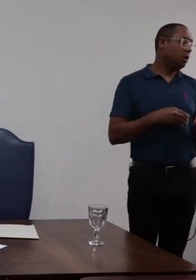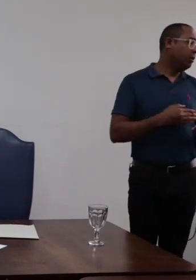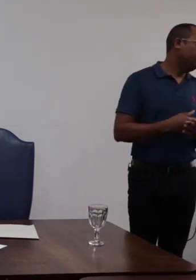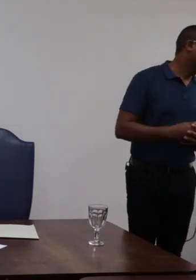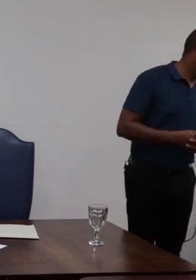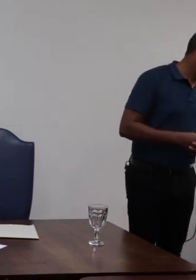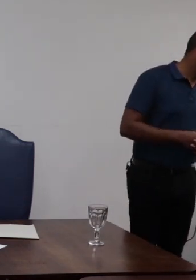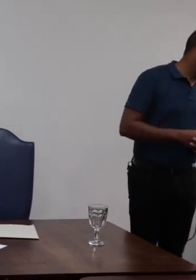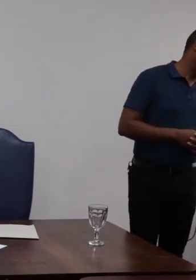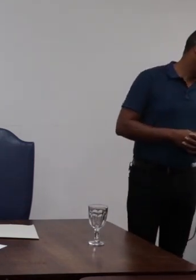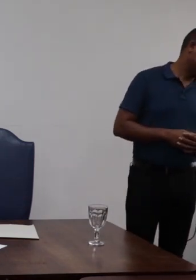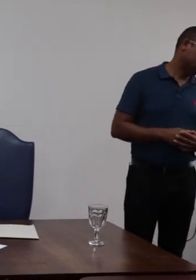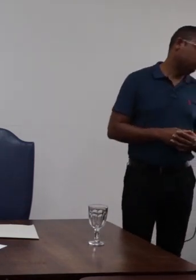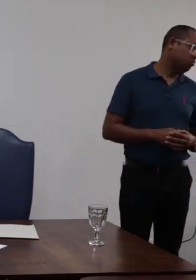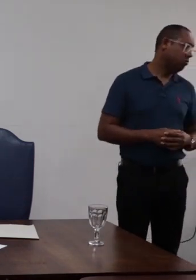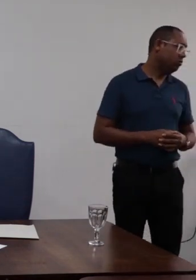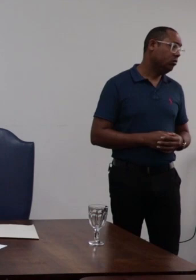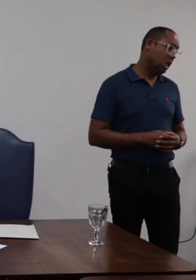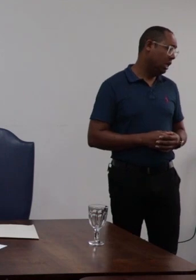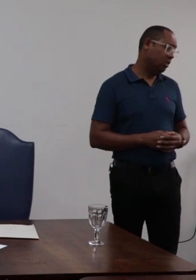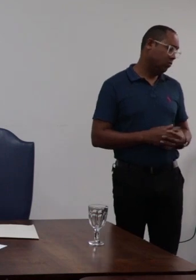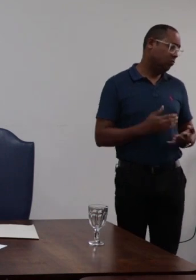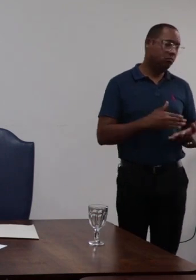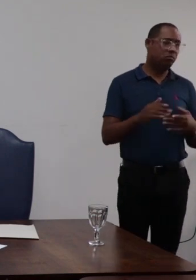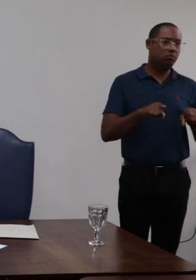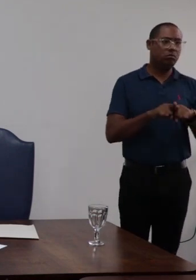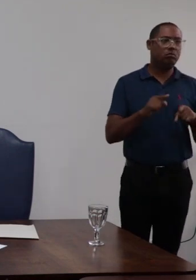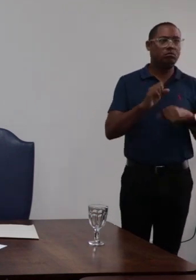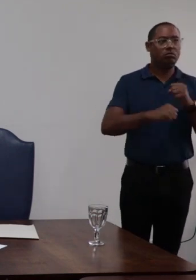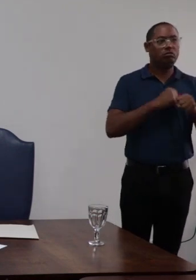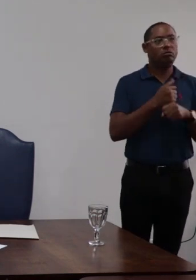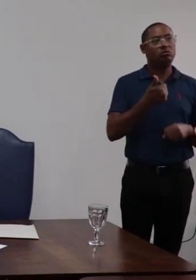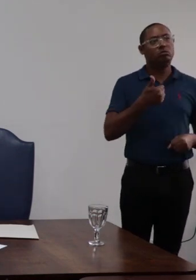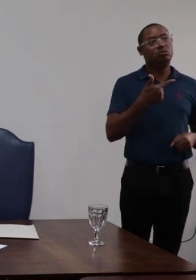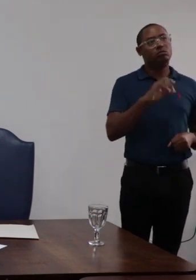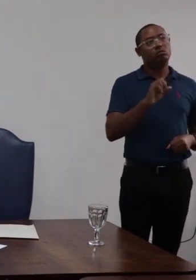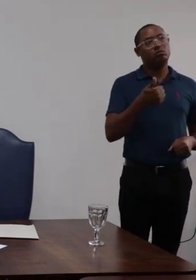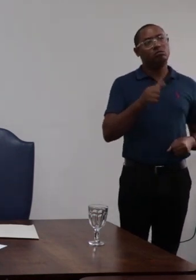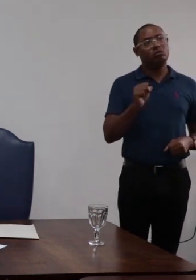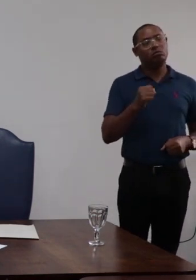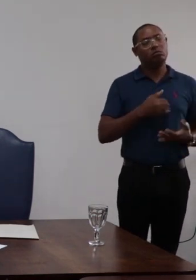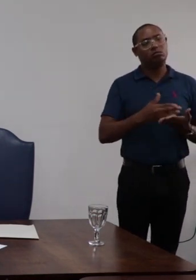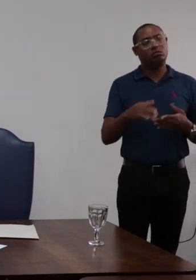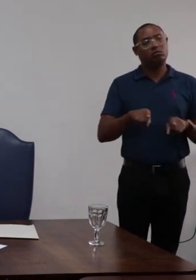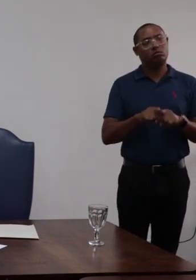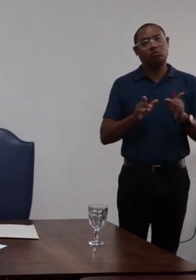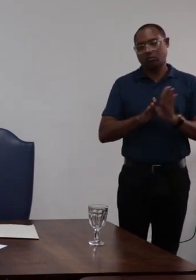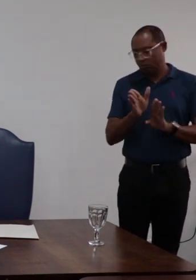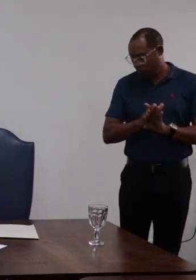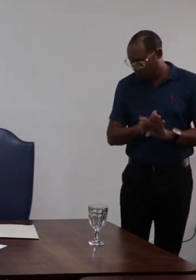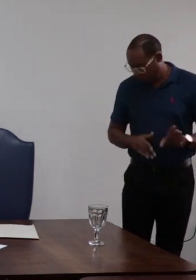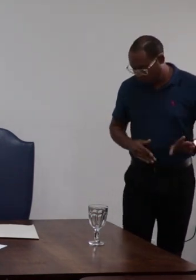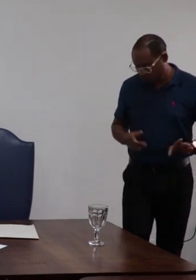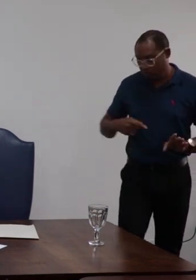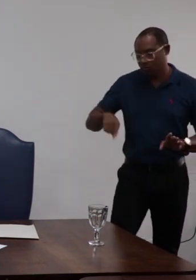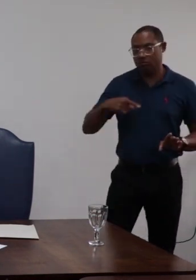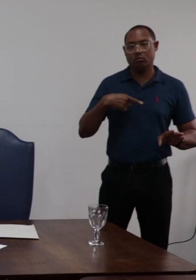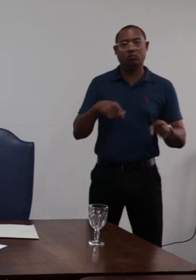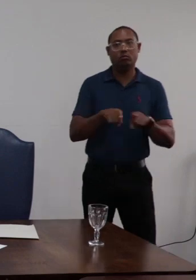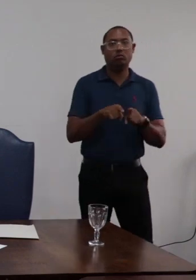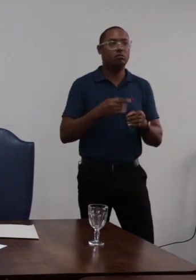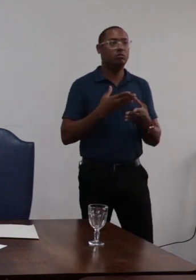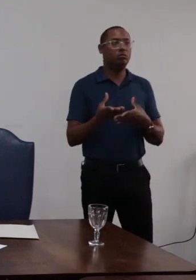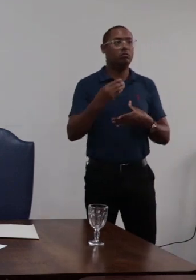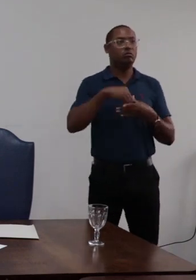Conselho Universitário da PNB 9 de novembro de 2018 com alguns das quais conselheiros presentes naquela reunião na